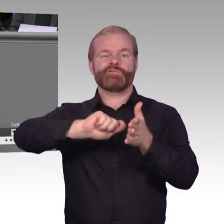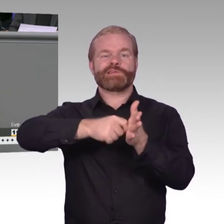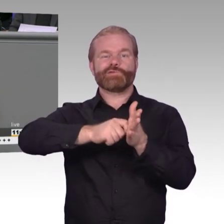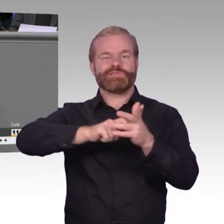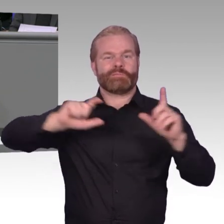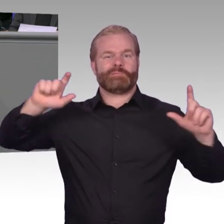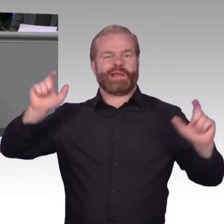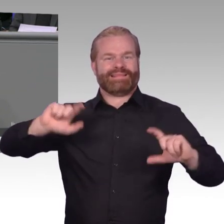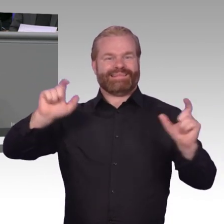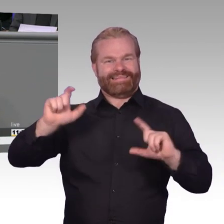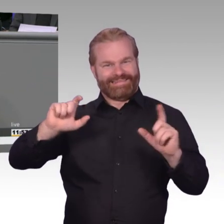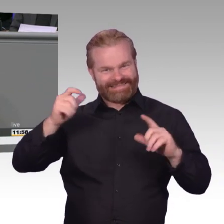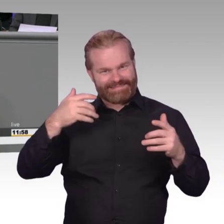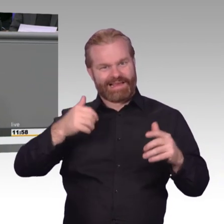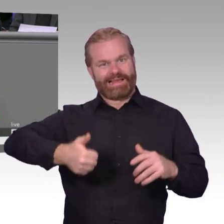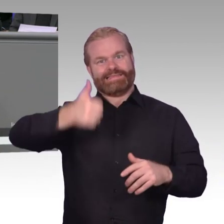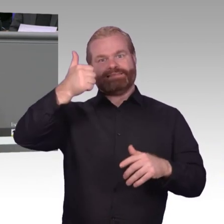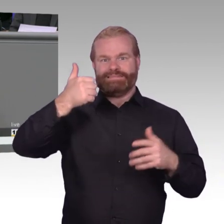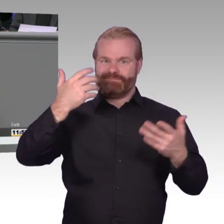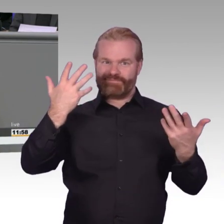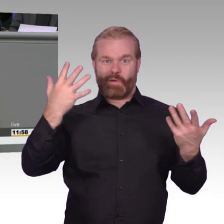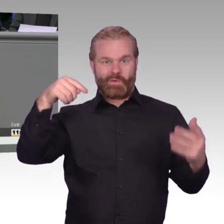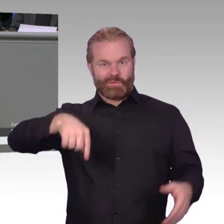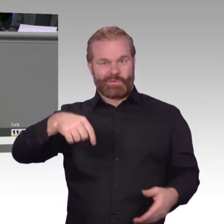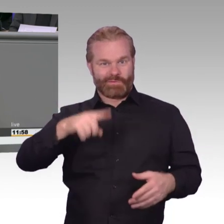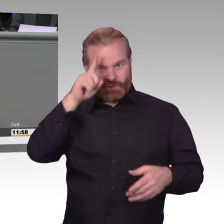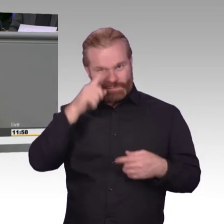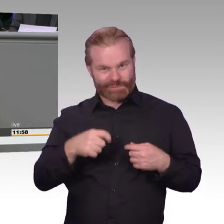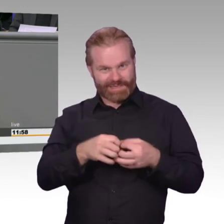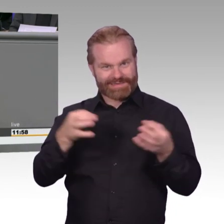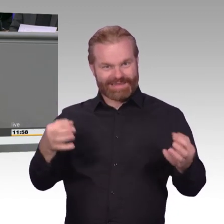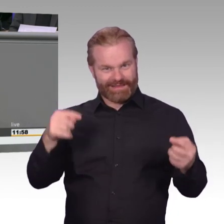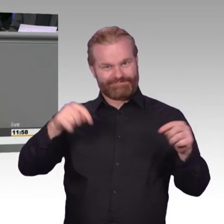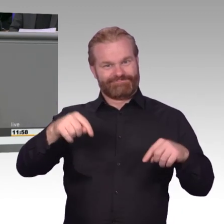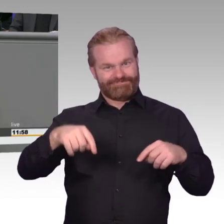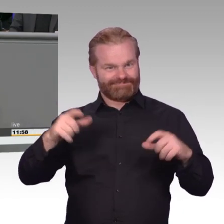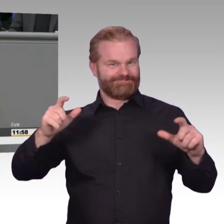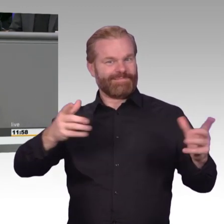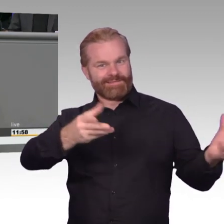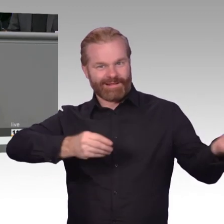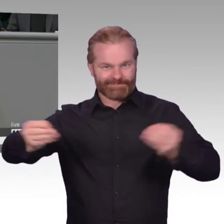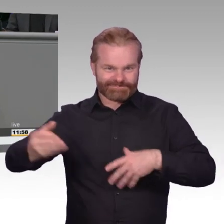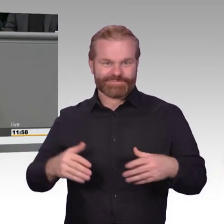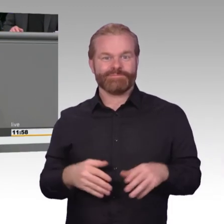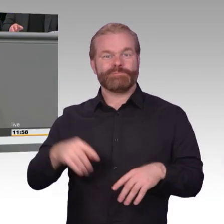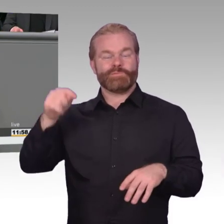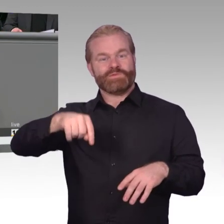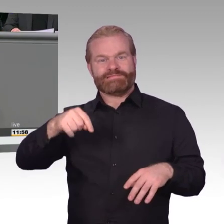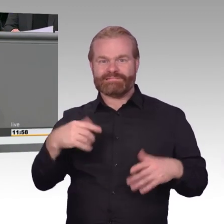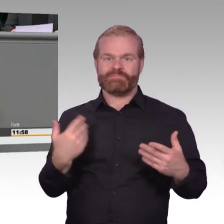Umso irritierender war dann der Wahlkampf-Slogan der FDP. Digital first, bedenken second. Da kann